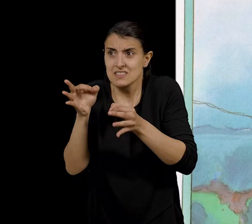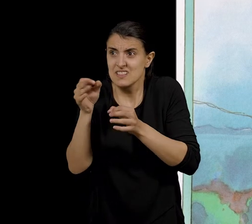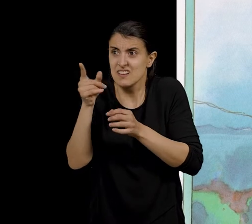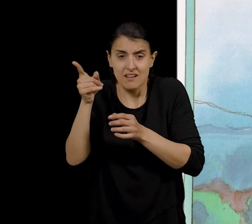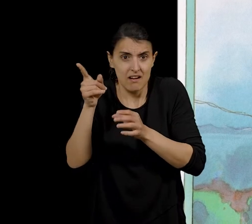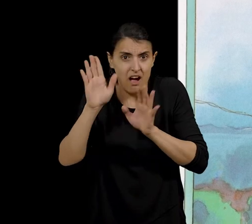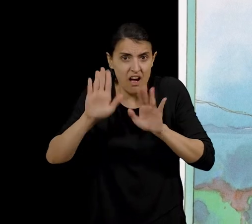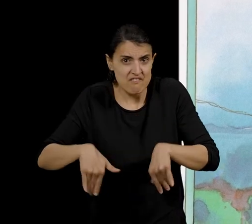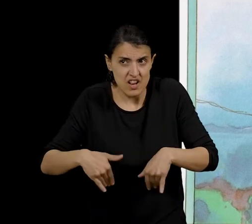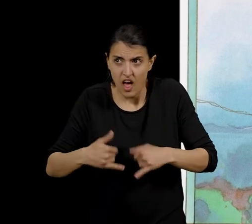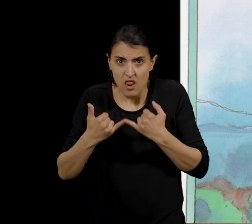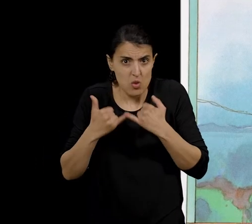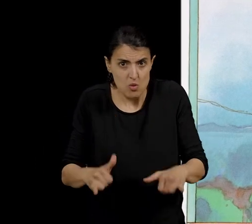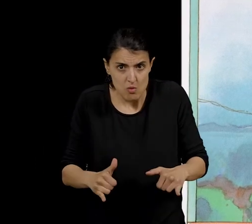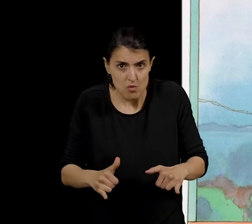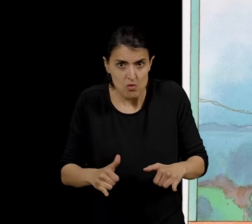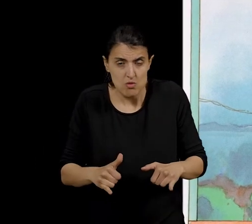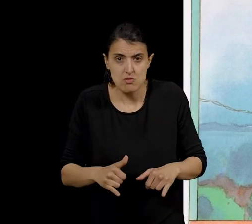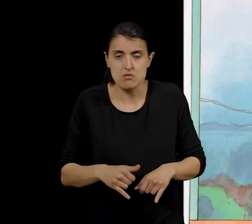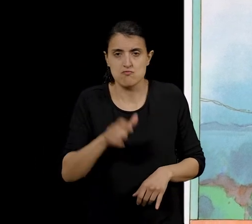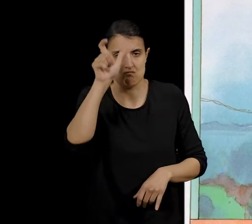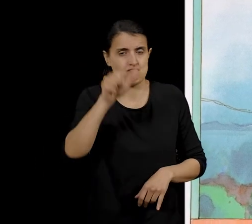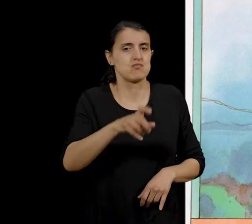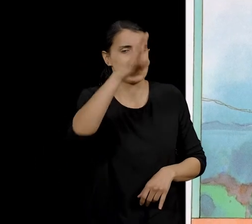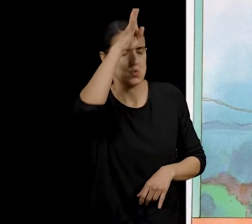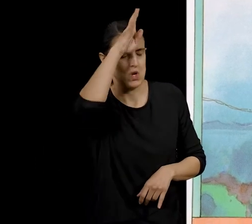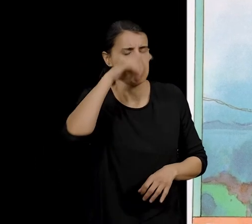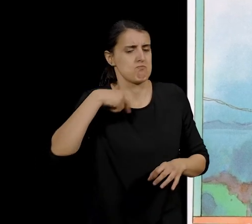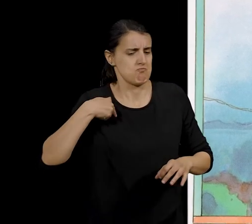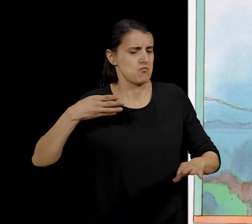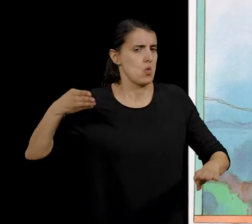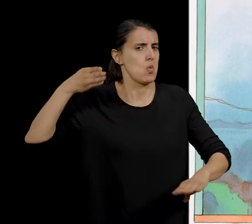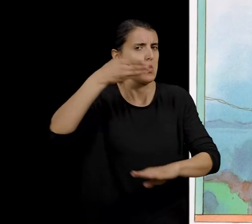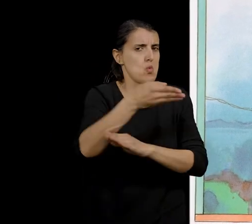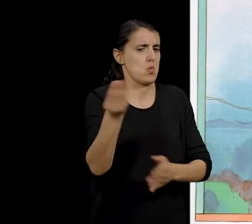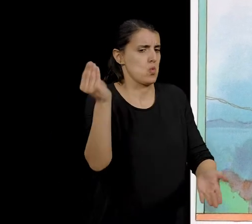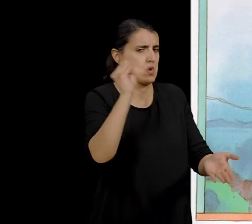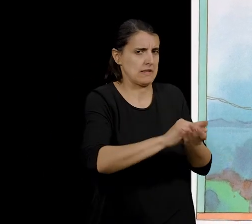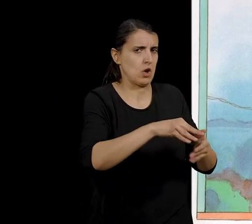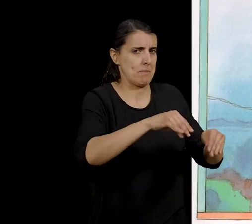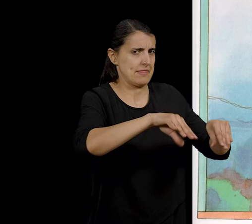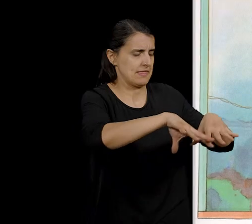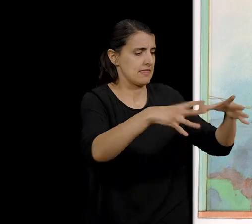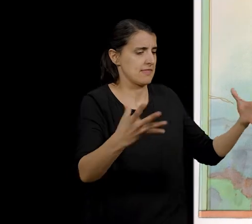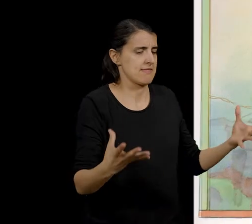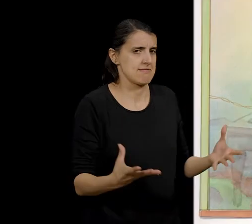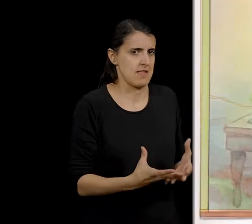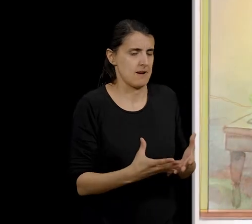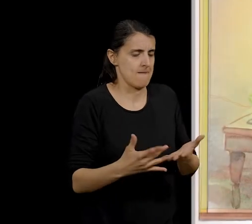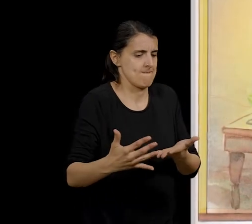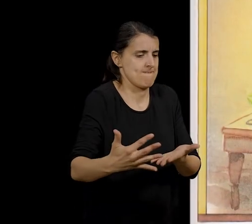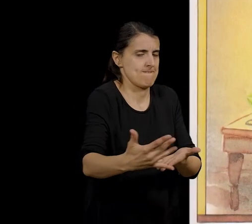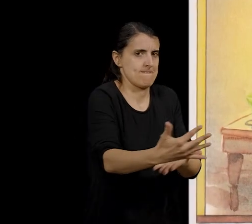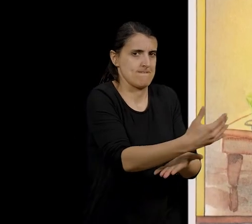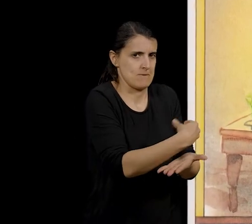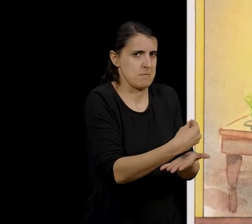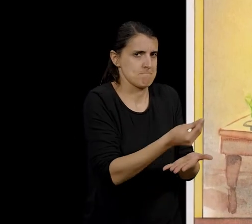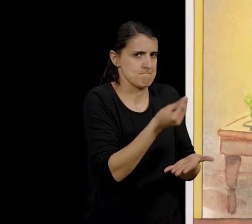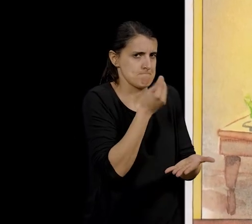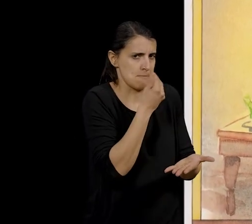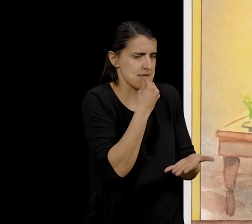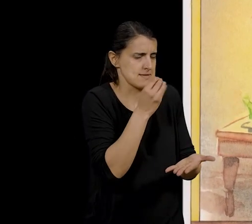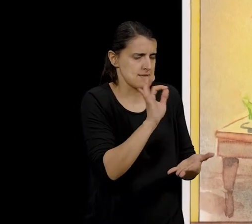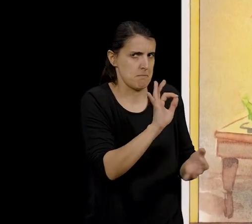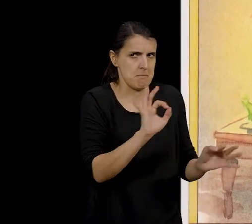pams quedarem malament, va dir Antonet. I Antonet se'n va anar fil avall cap a la terra. Aranya, torno de